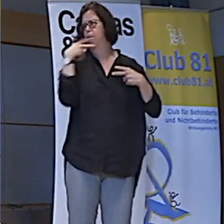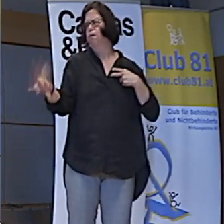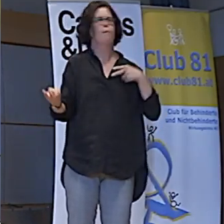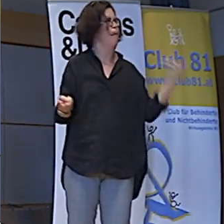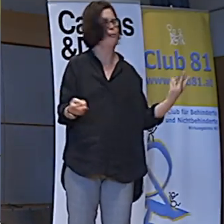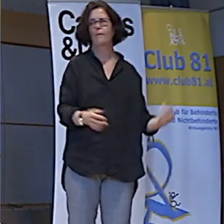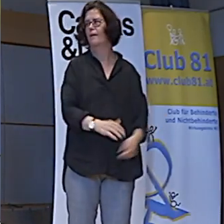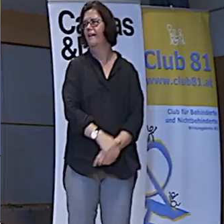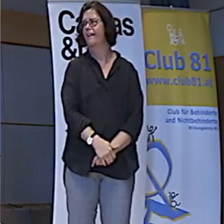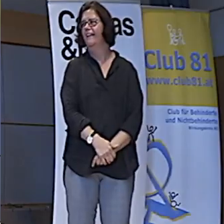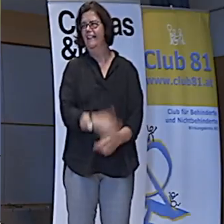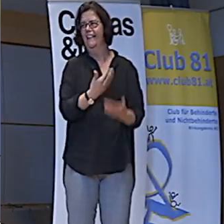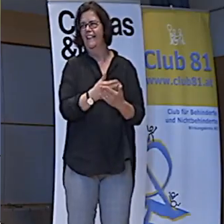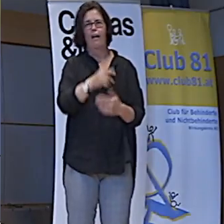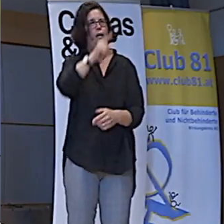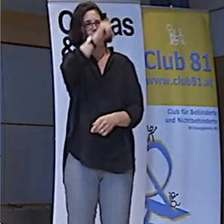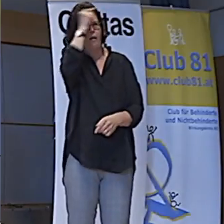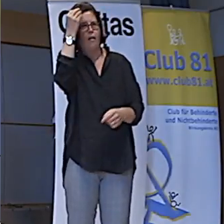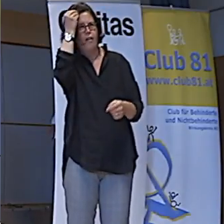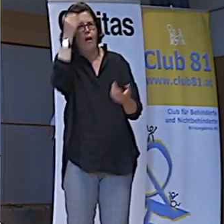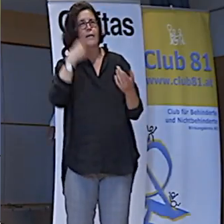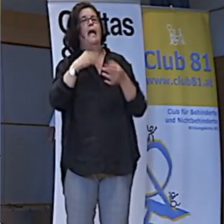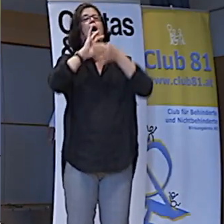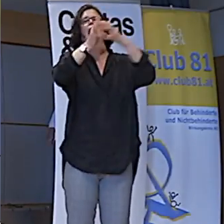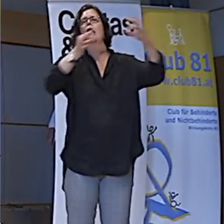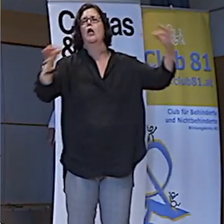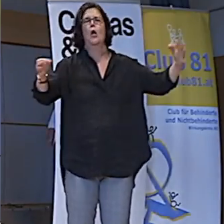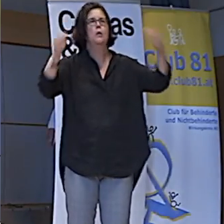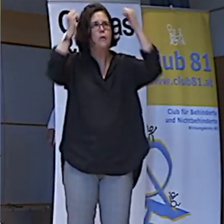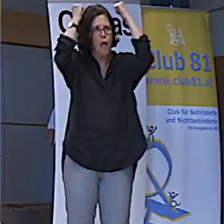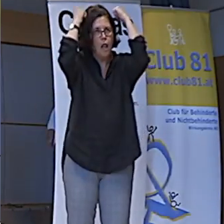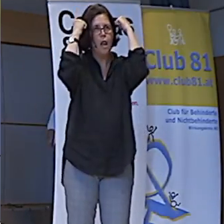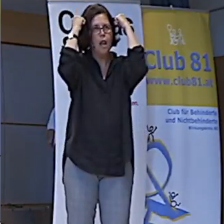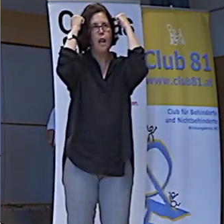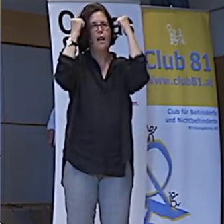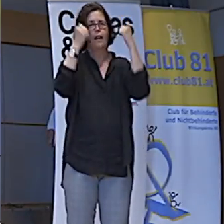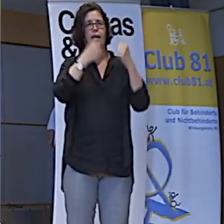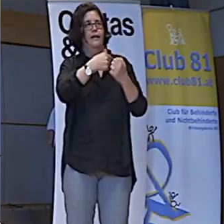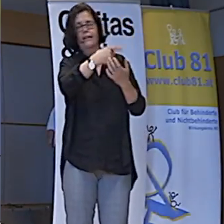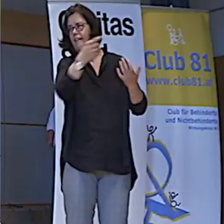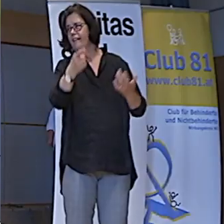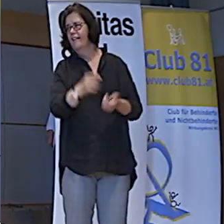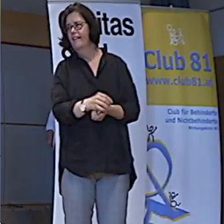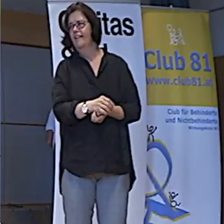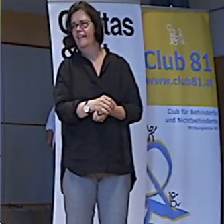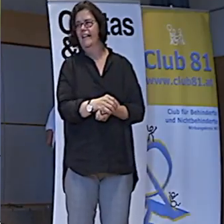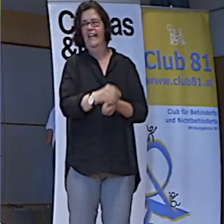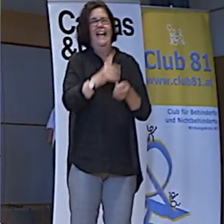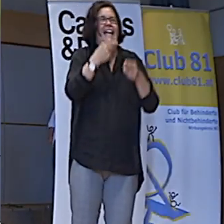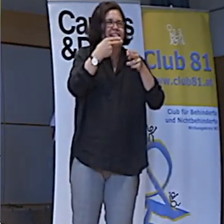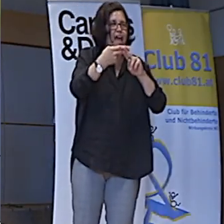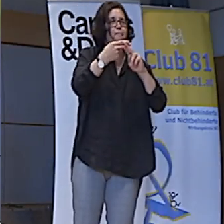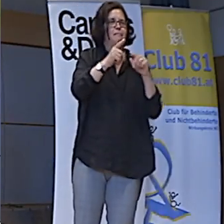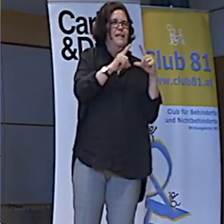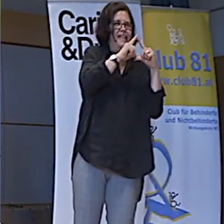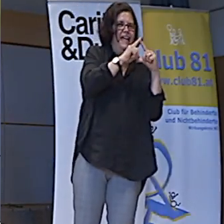Ich weiß, die Leute glauben, weil das ist ein religiöses Ding. Und in demnach, ihr seid jetzt beim Frühschoppen, da sind wir eh schon knapp dran bei